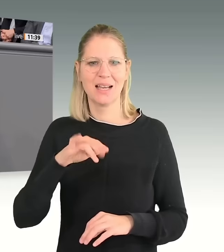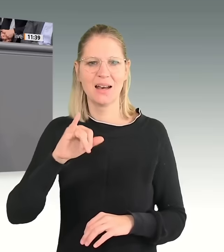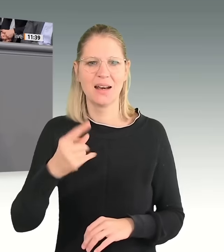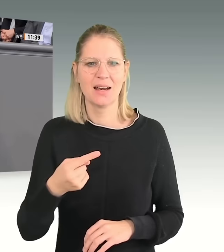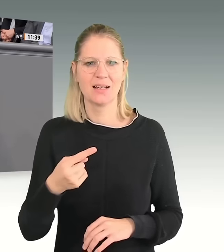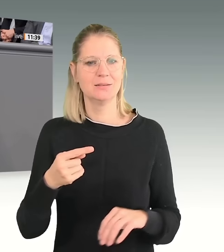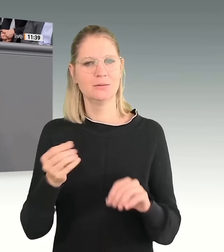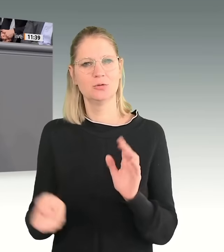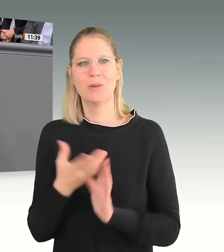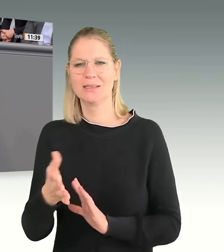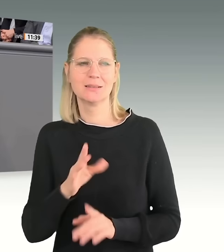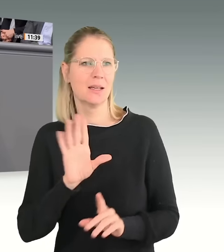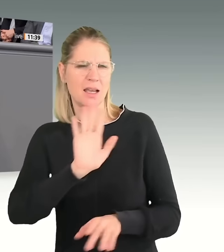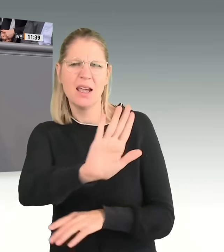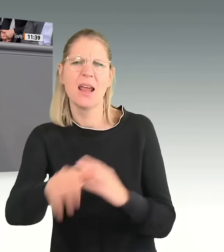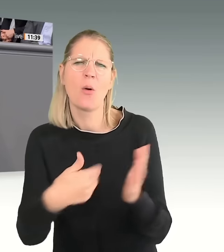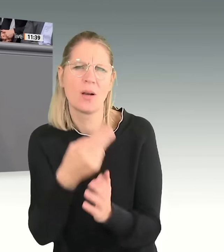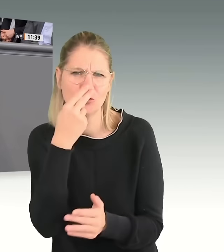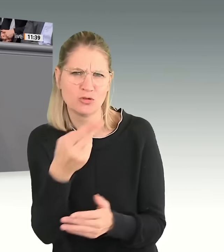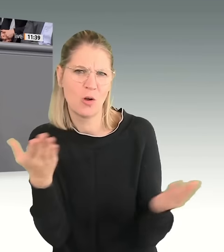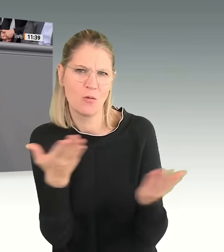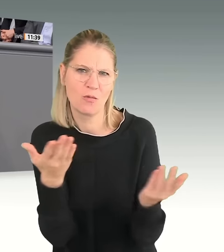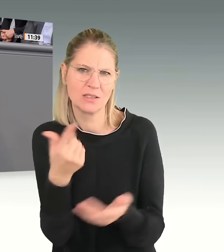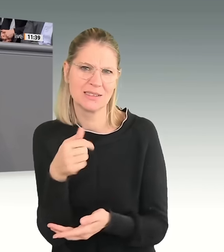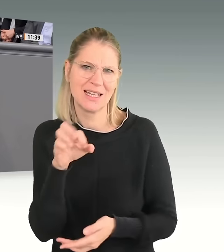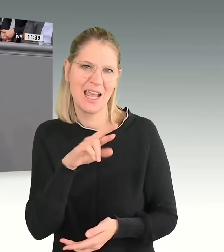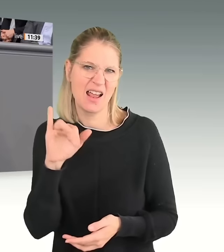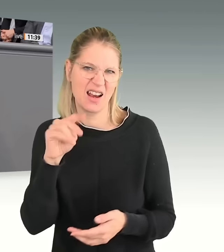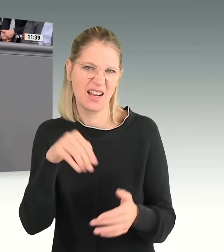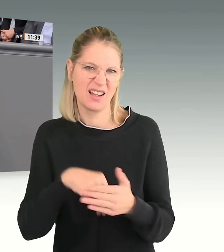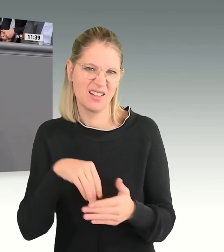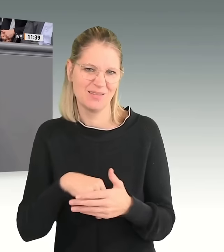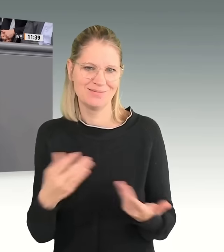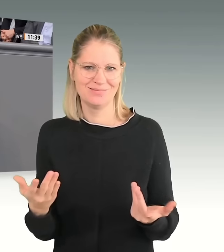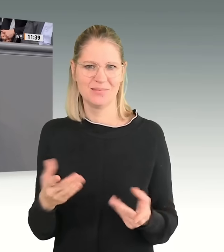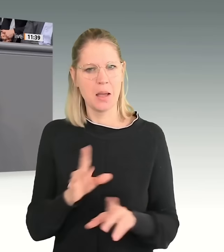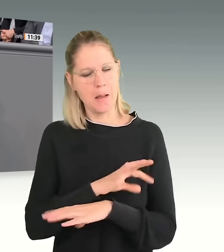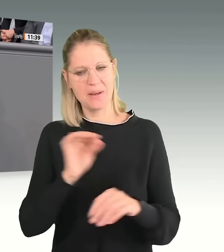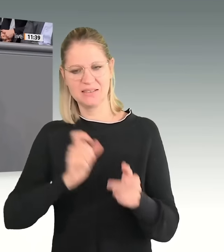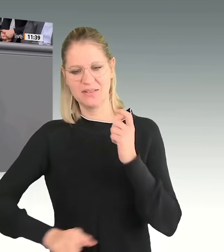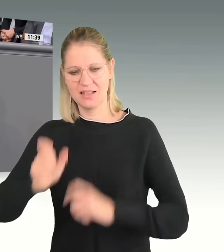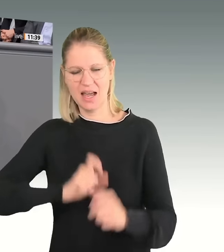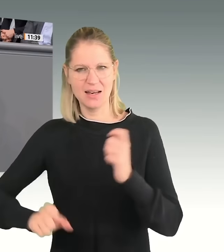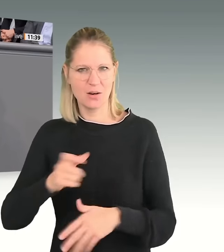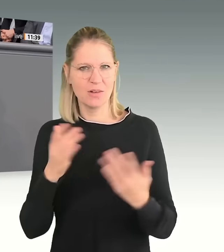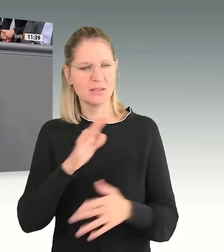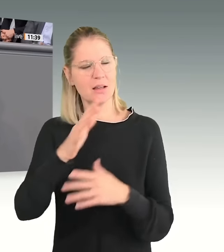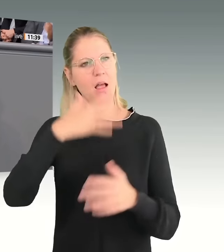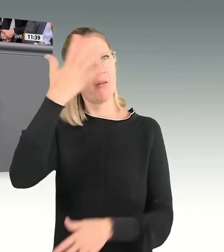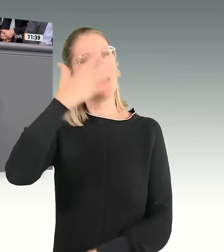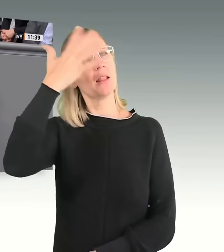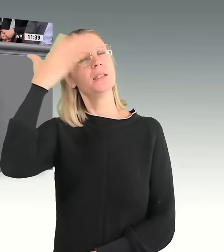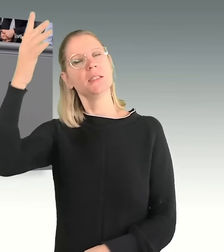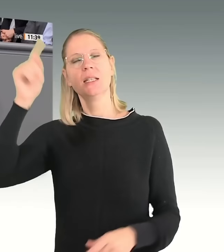gucken, was ein Terlik ist. Ich gehe davon aus, dass das die beste Verteidigung ist, wenn Sie mit Ihren Fantasien dann irgendwann mal in diesem Land